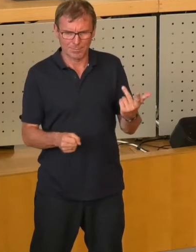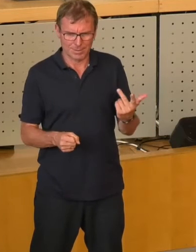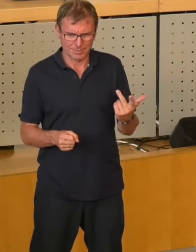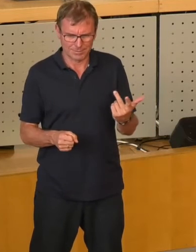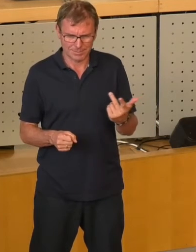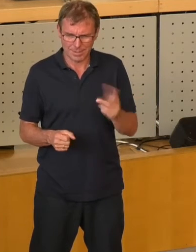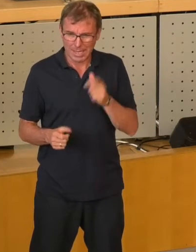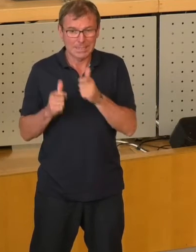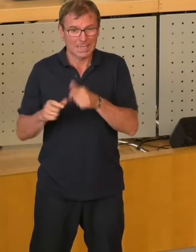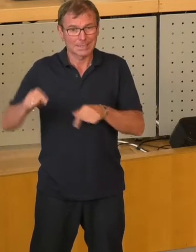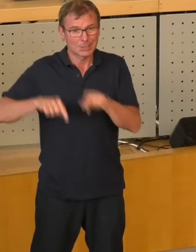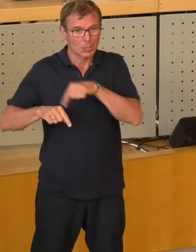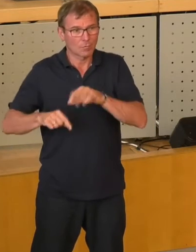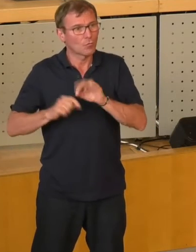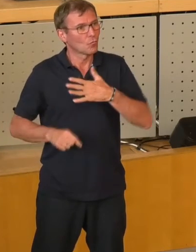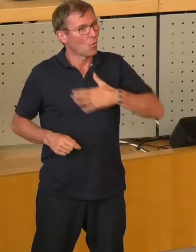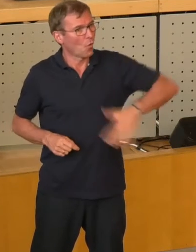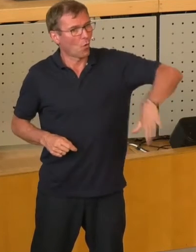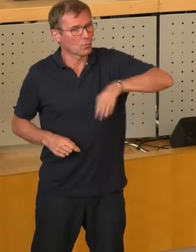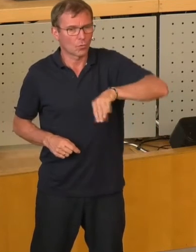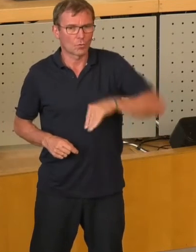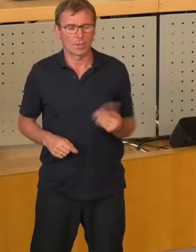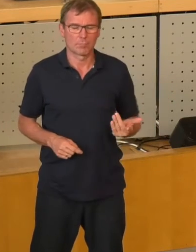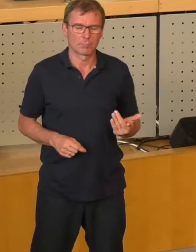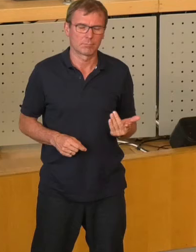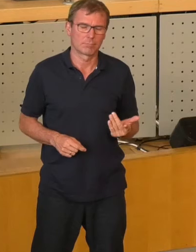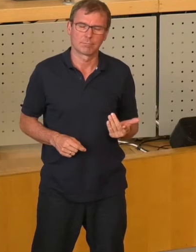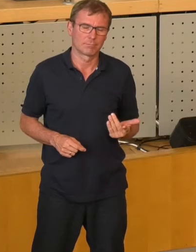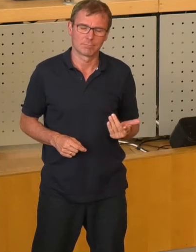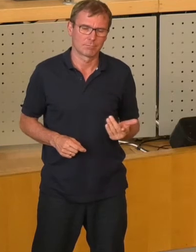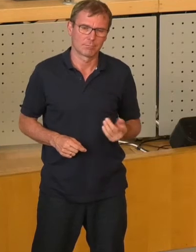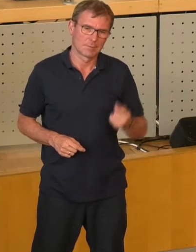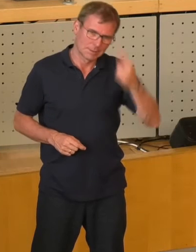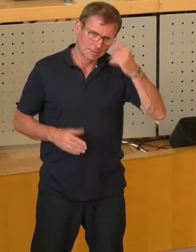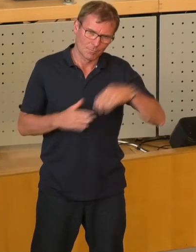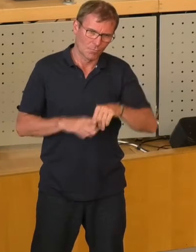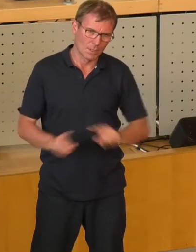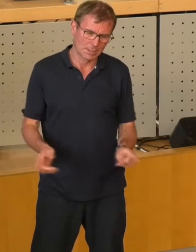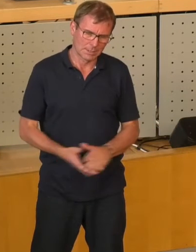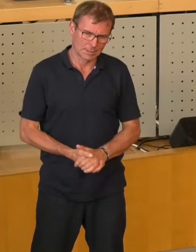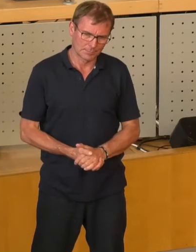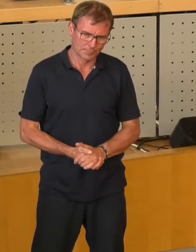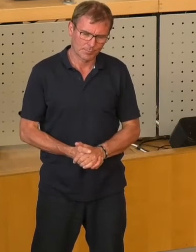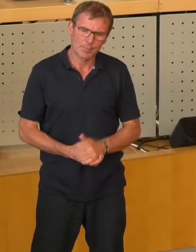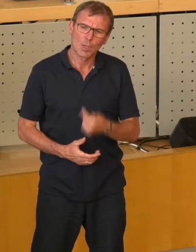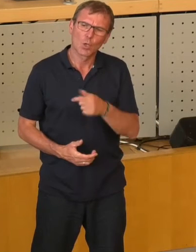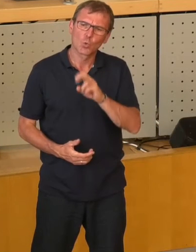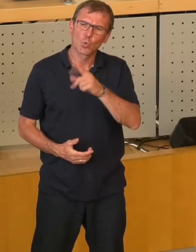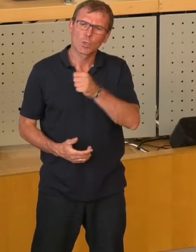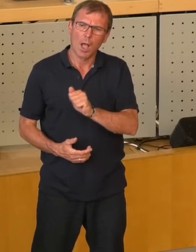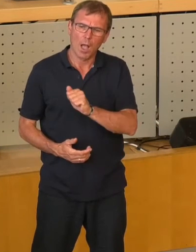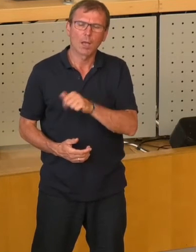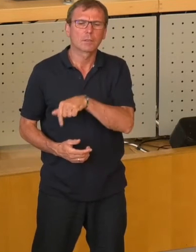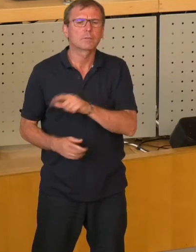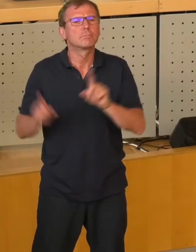natürlich für unsere Unternehmen nicht sinnvoll. Im Moment ist die TÜGA im Wesentlichen noch